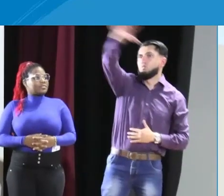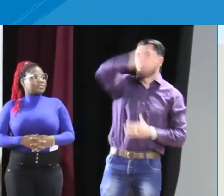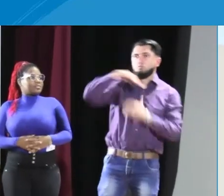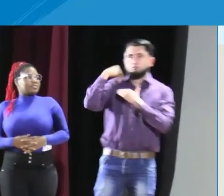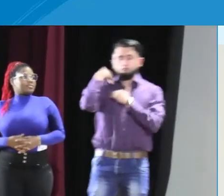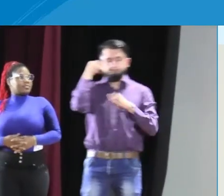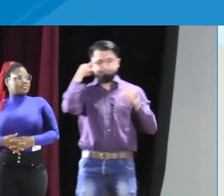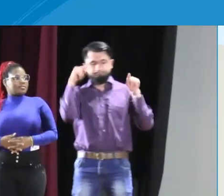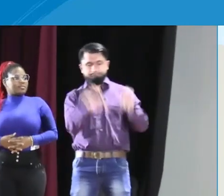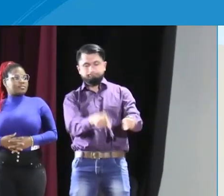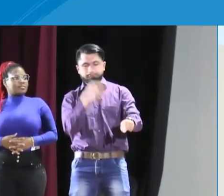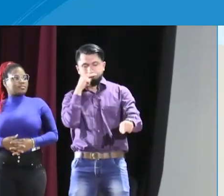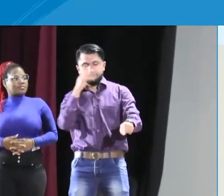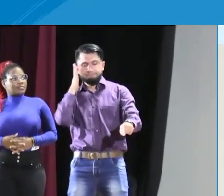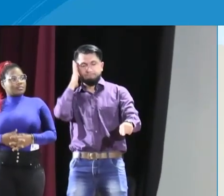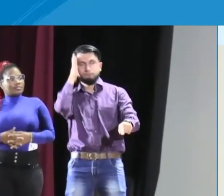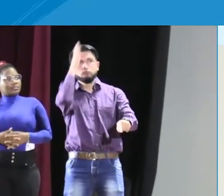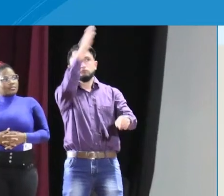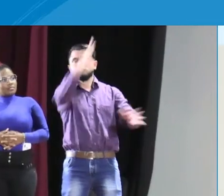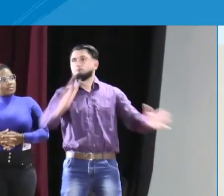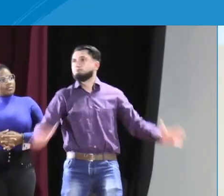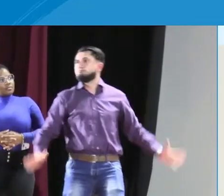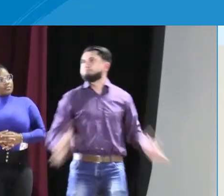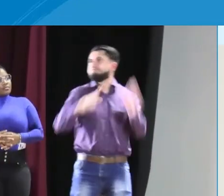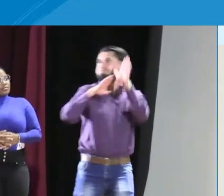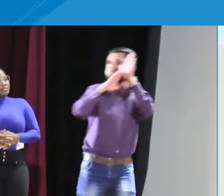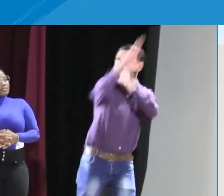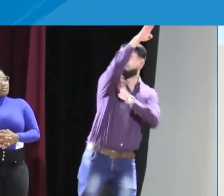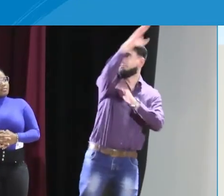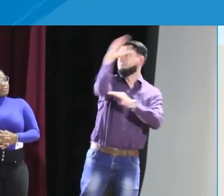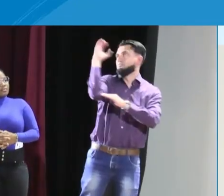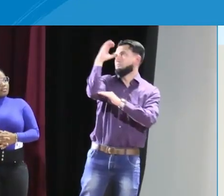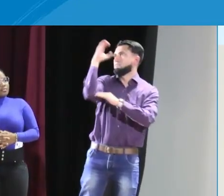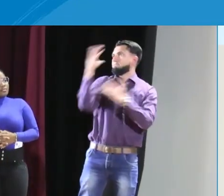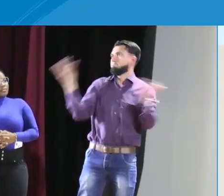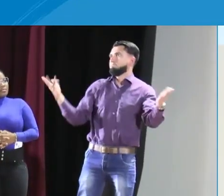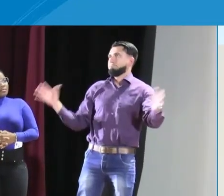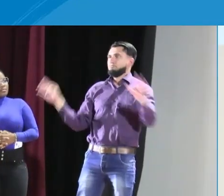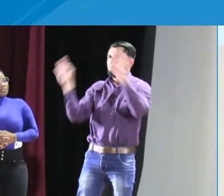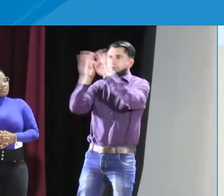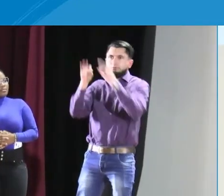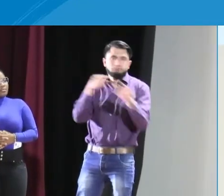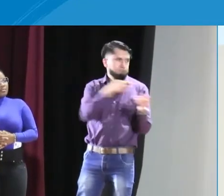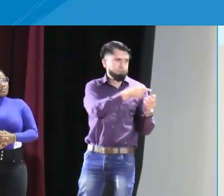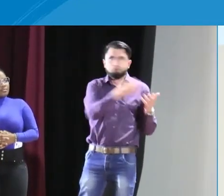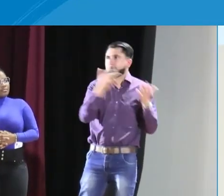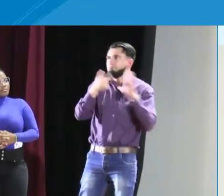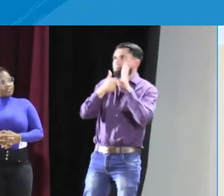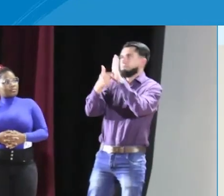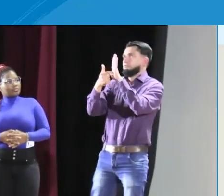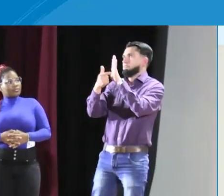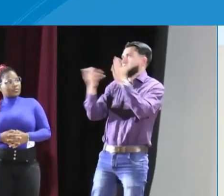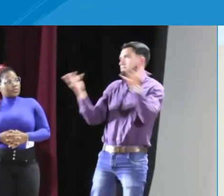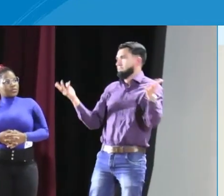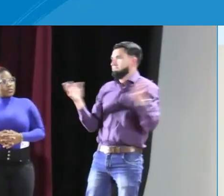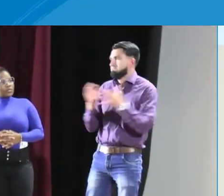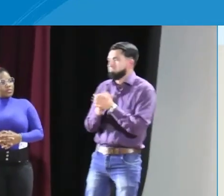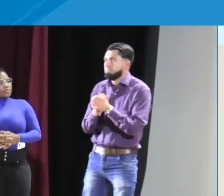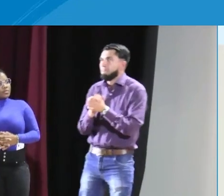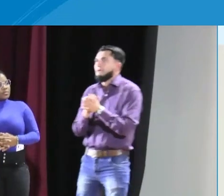interesante para todos nosotros, la niñez sorda. Queremos que la niñez sorda en Colombia progrese para el futuro. Así